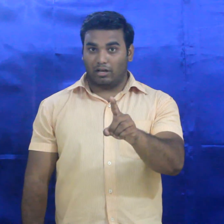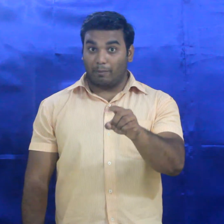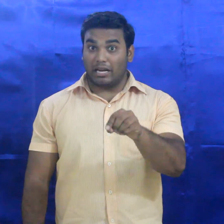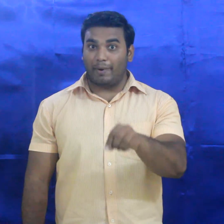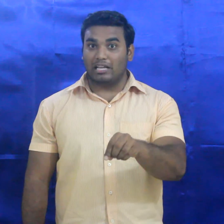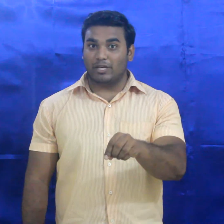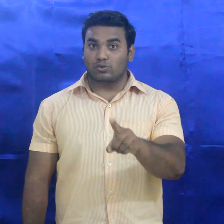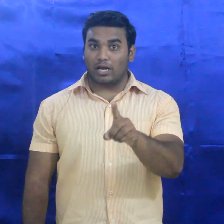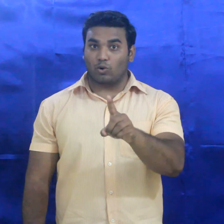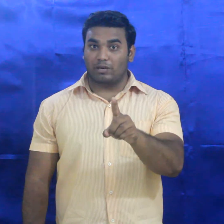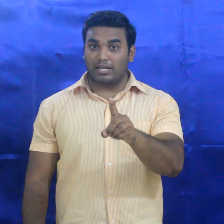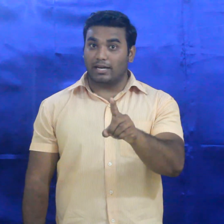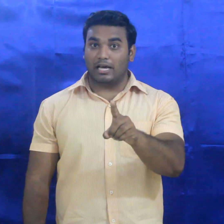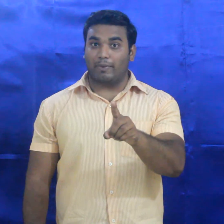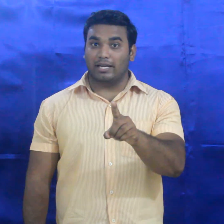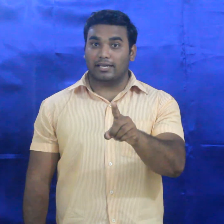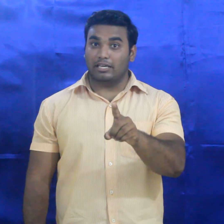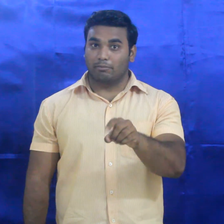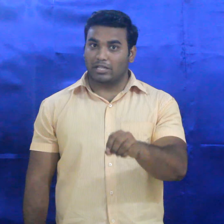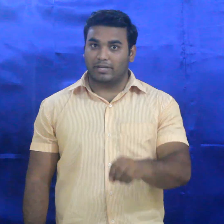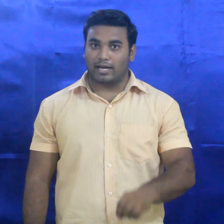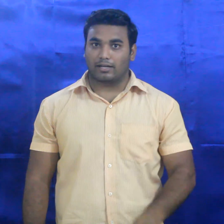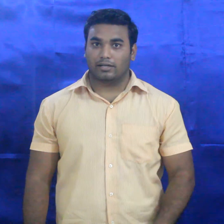हमारे पानी में दुसरा कोई भी घड़िया पालने की हिम्मत भी ना करे